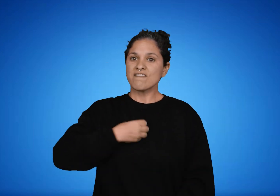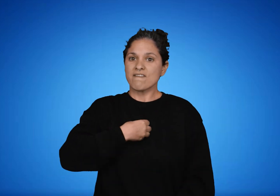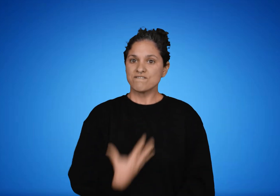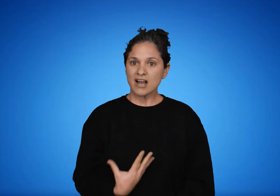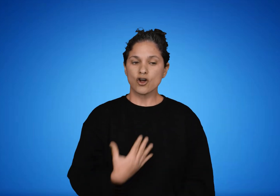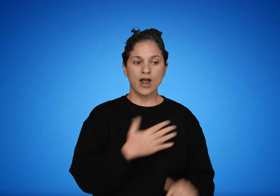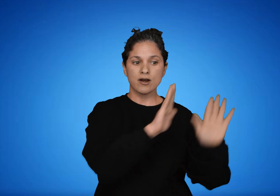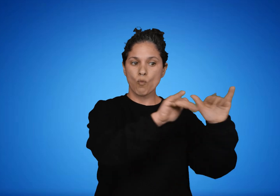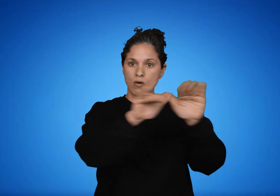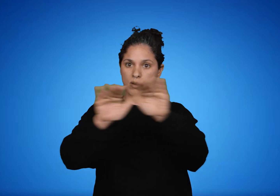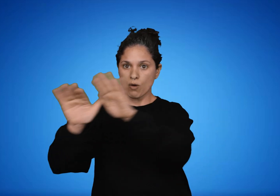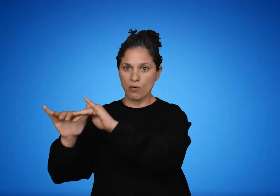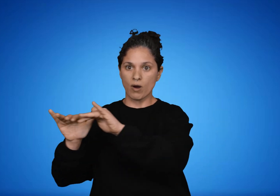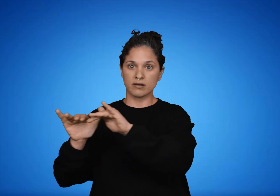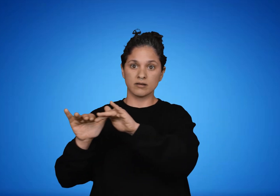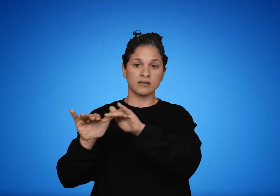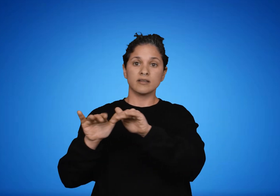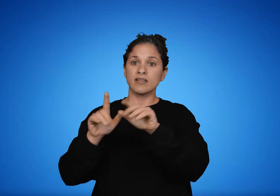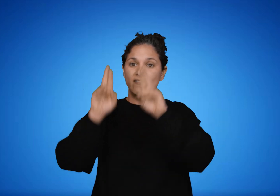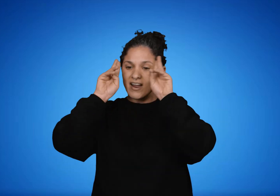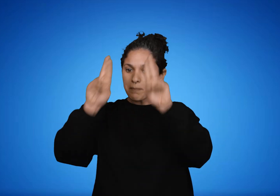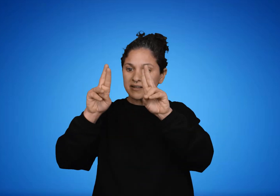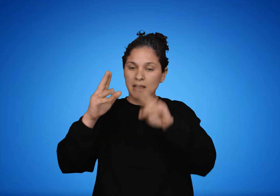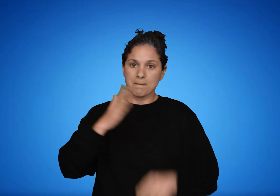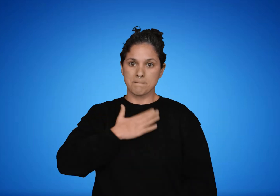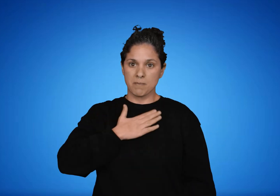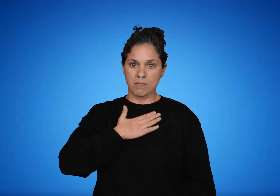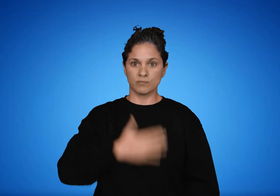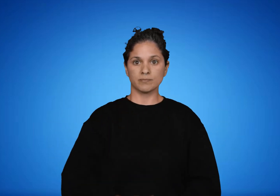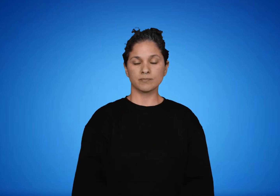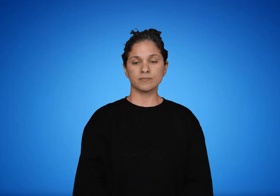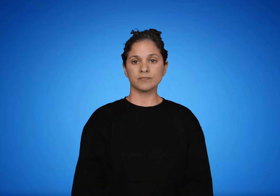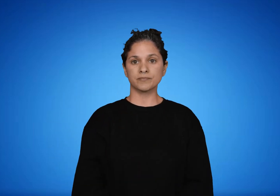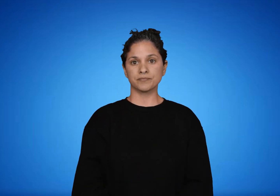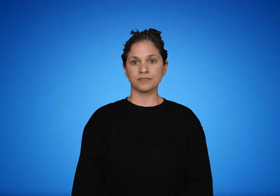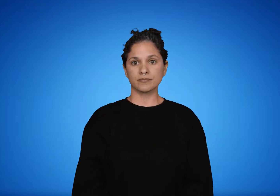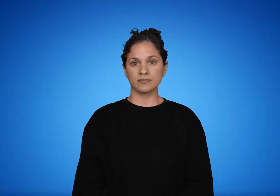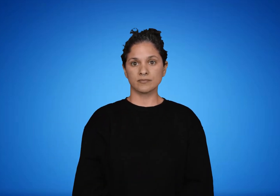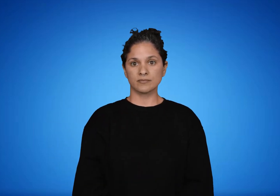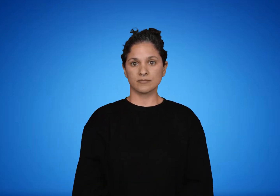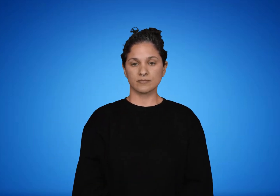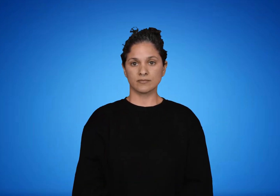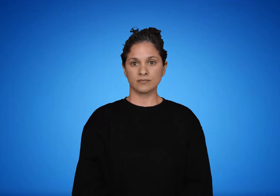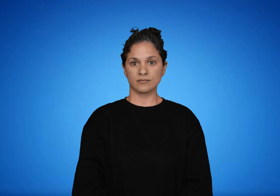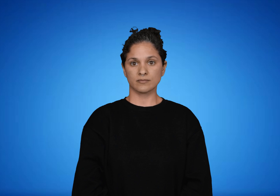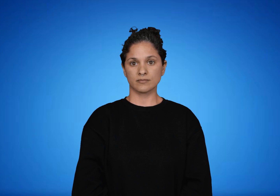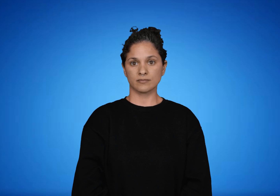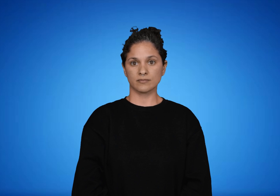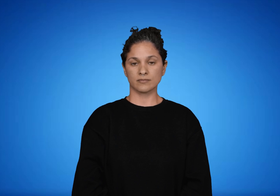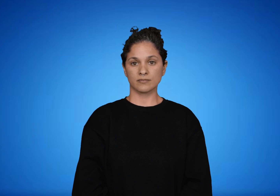hombre tiene que ser valorado por igual y aunque no debo hacerlo para ser respetado yo mismo. Pues eso sería actuar